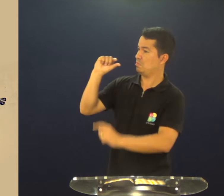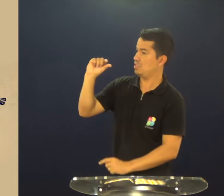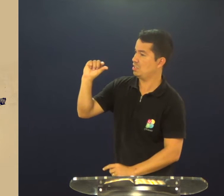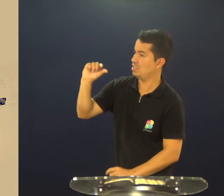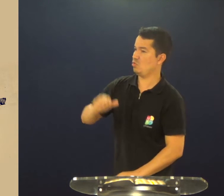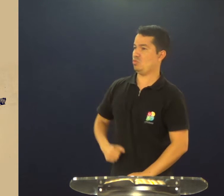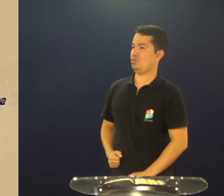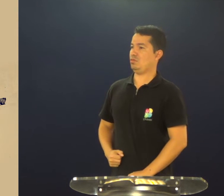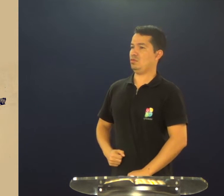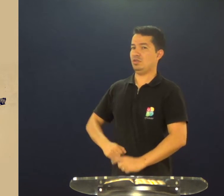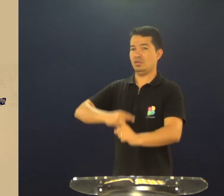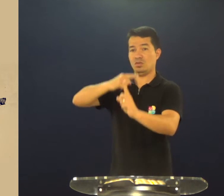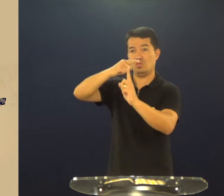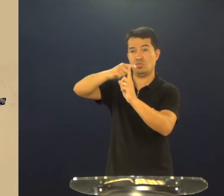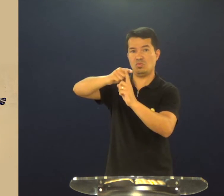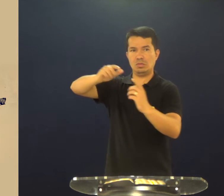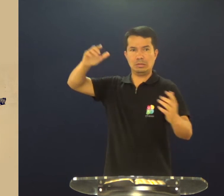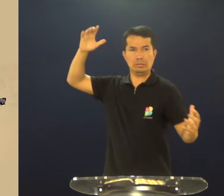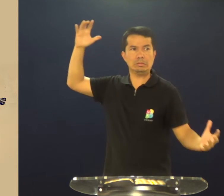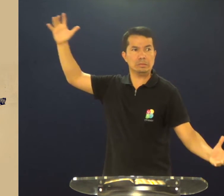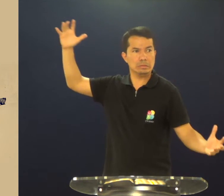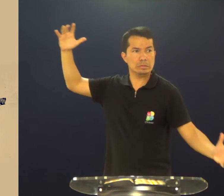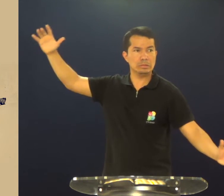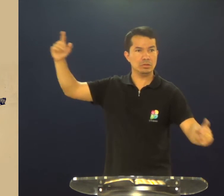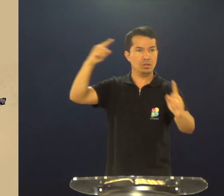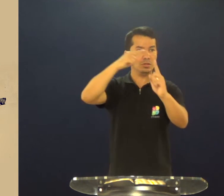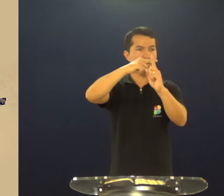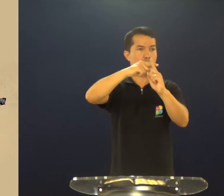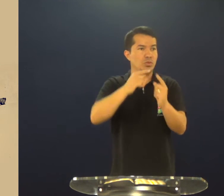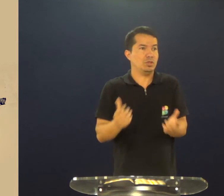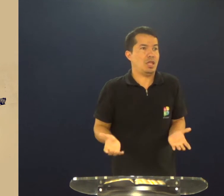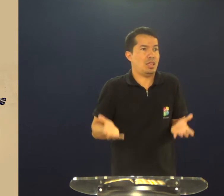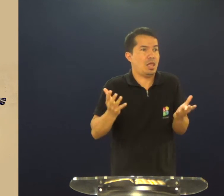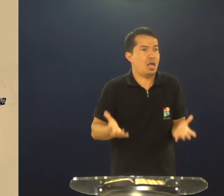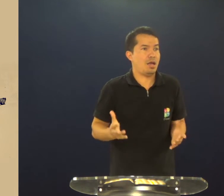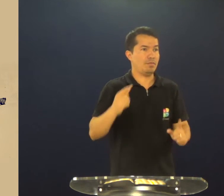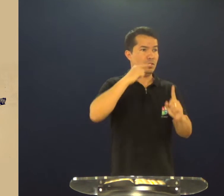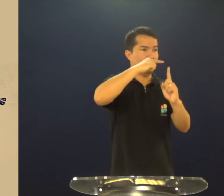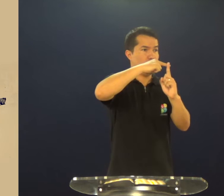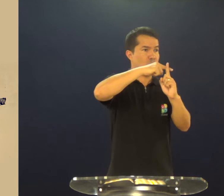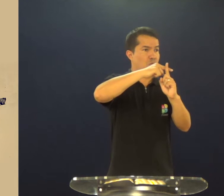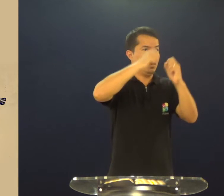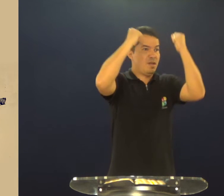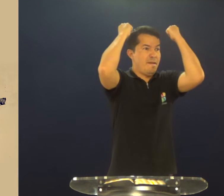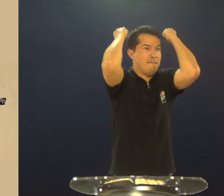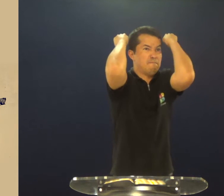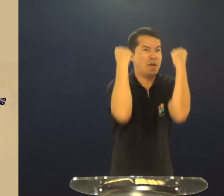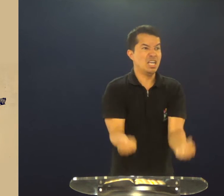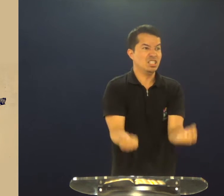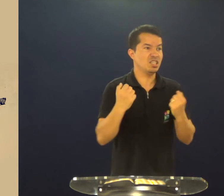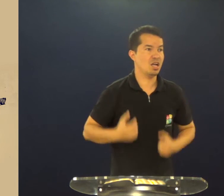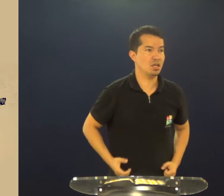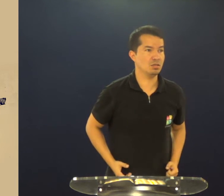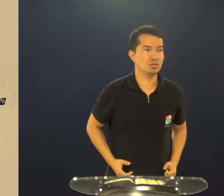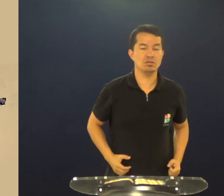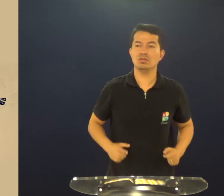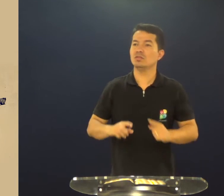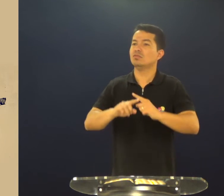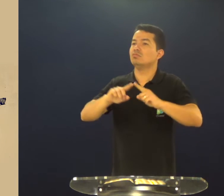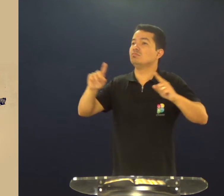cada um de nós tem a sua cruz, e às vezes ela é pequena, ela é leve, às vezes ela